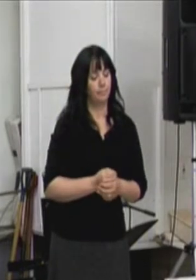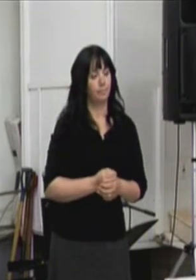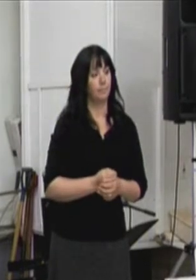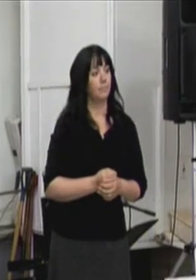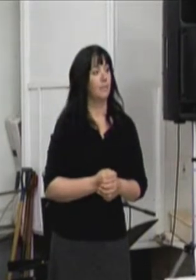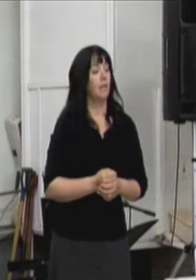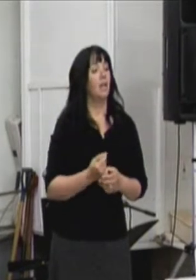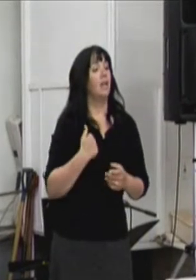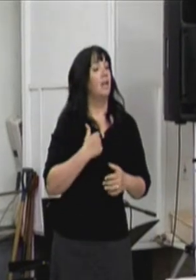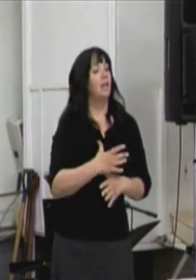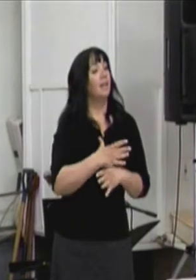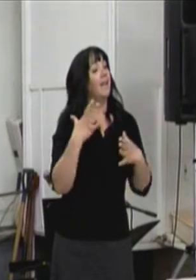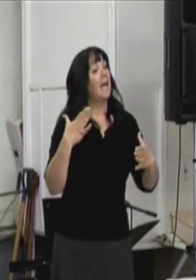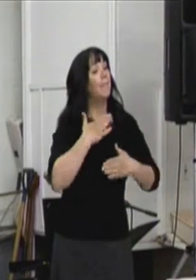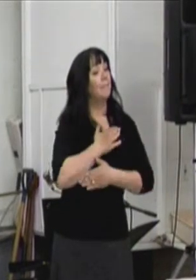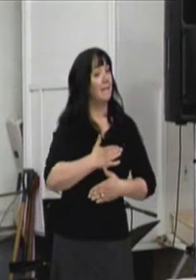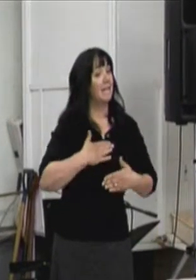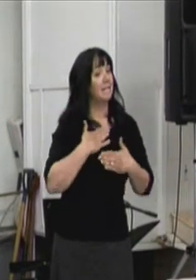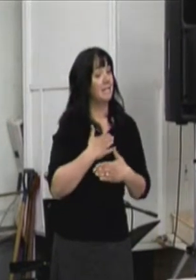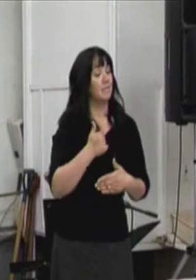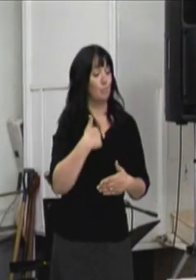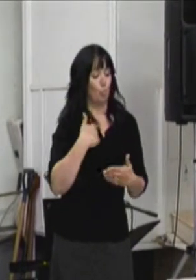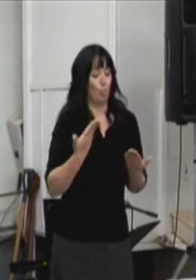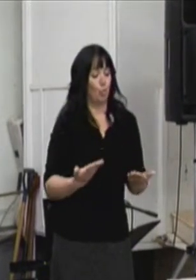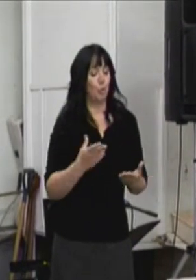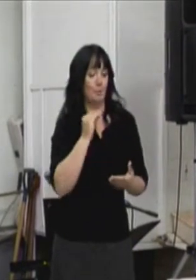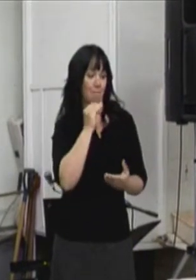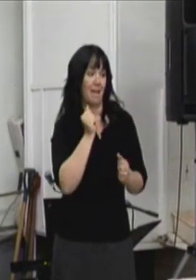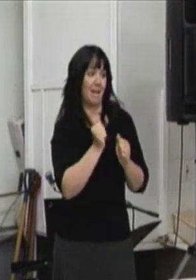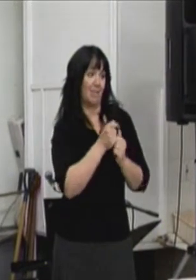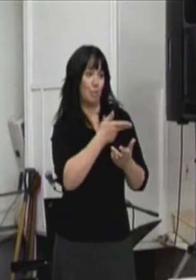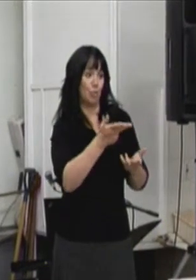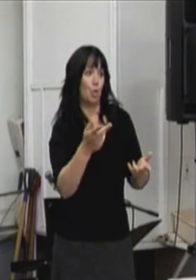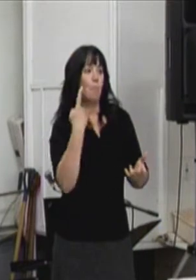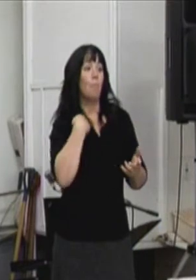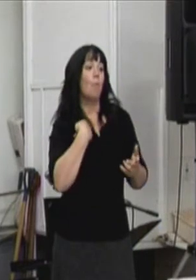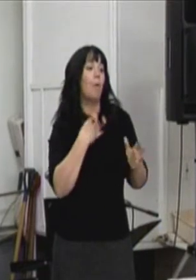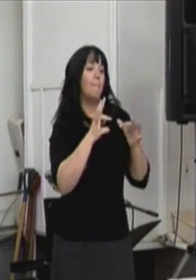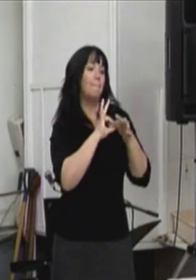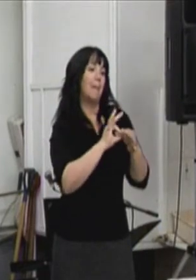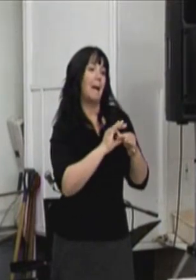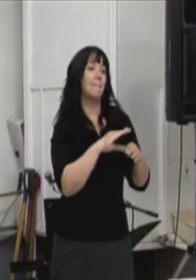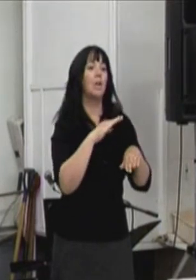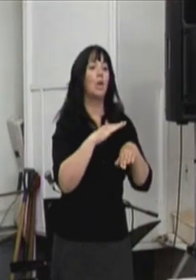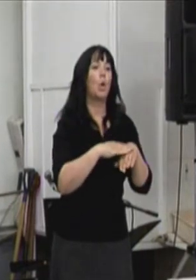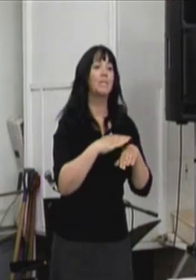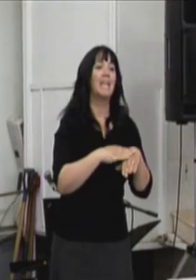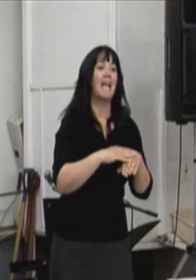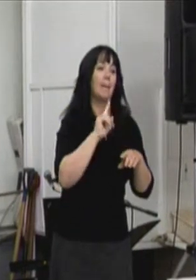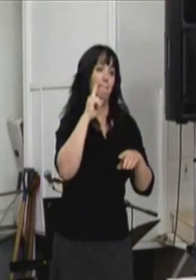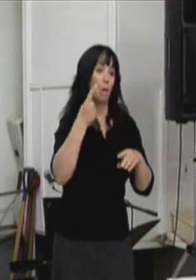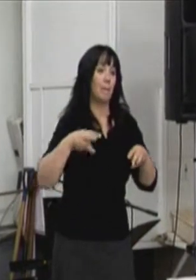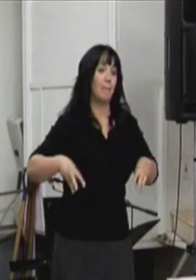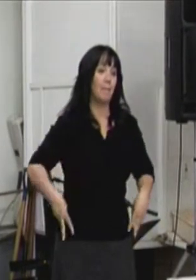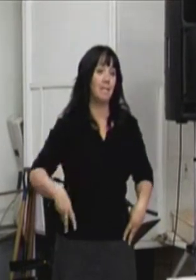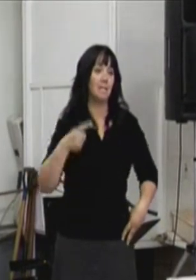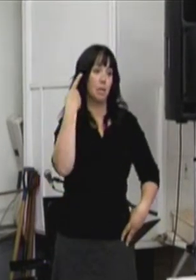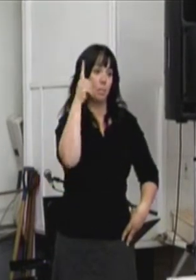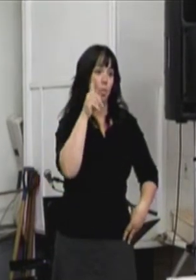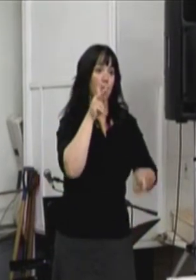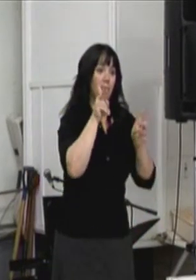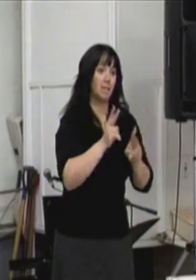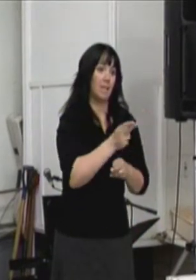C'est avec un immense plaisir que je prends la parole aujourd'hui comme membre du conseil du premier ministre sur la condition des personnes handicapées.